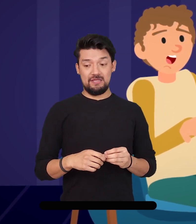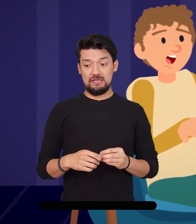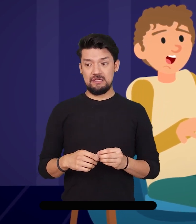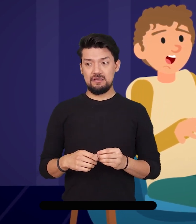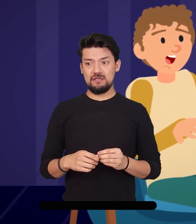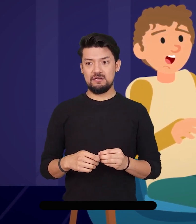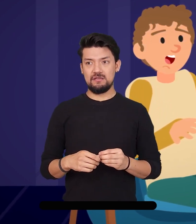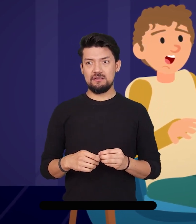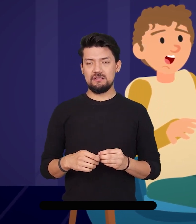una respuesta.